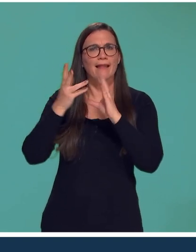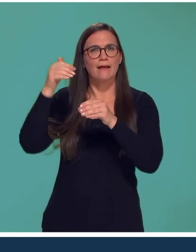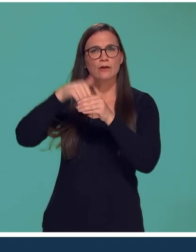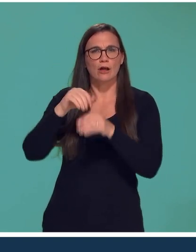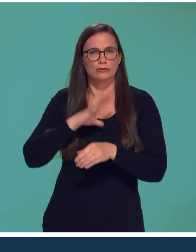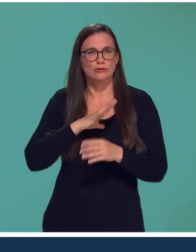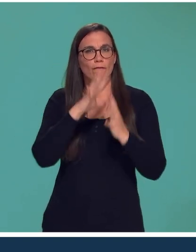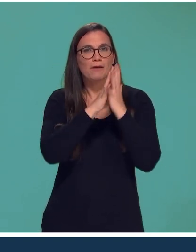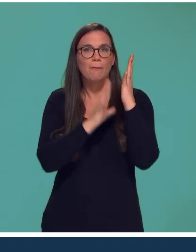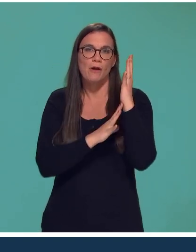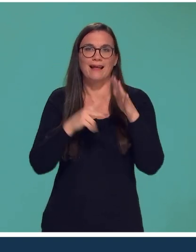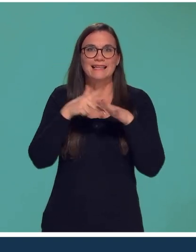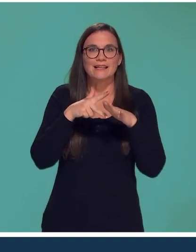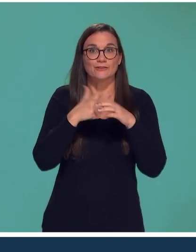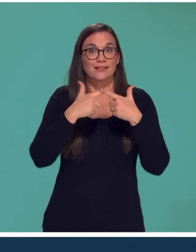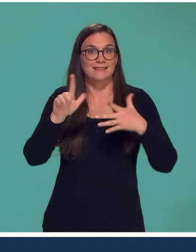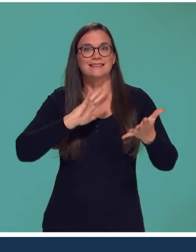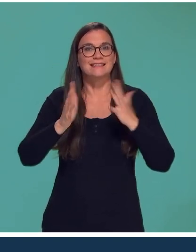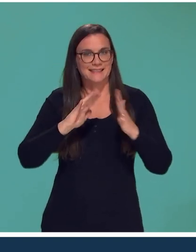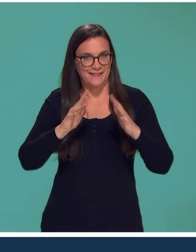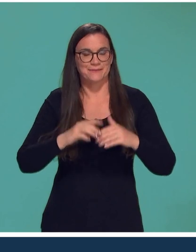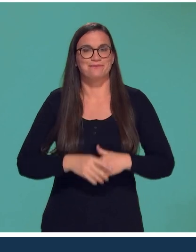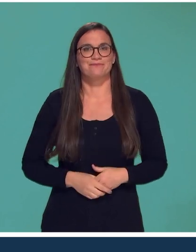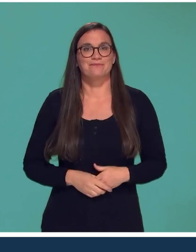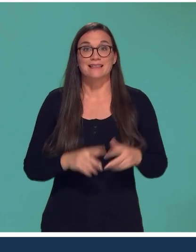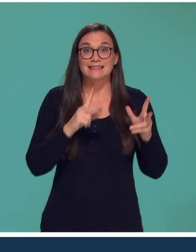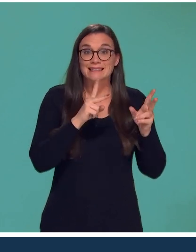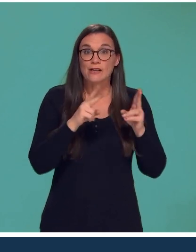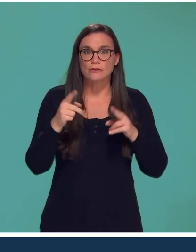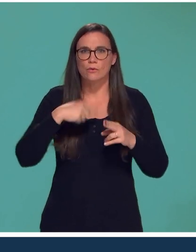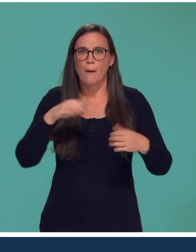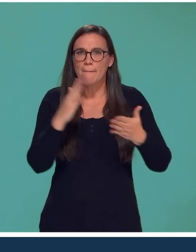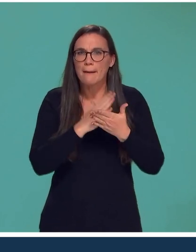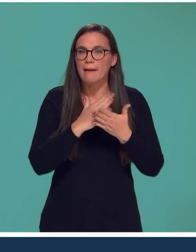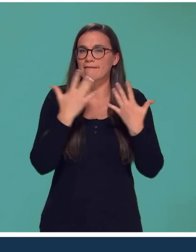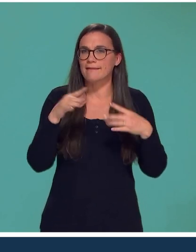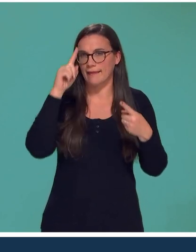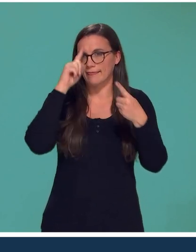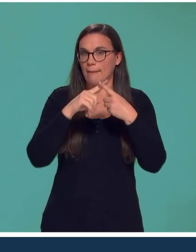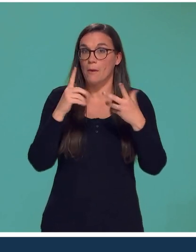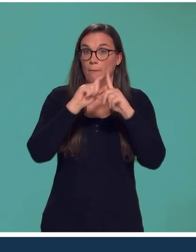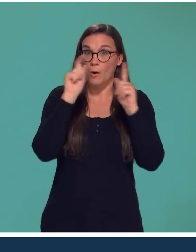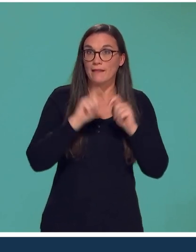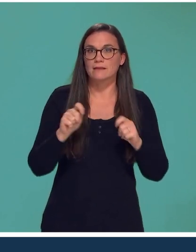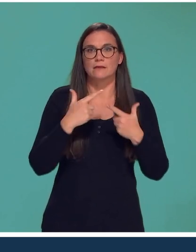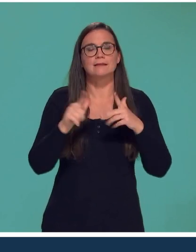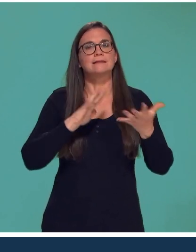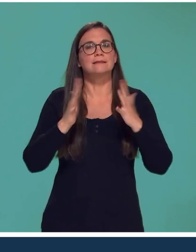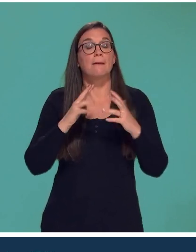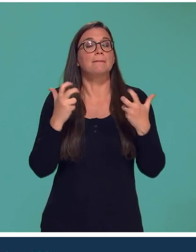aussi que notre lexique d'initiation à la langue des signes est lui aussi visible sur Internet. Nous avons préparé une séquence contenant